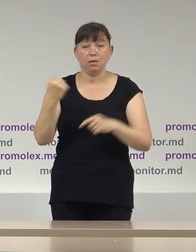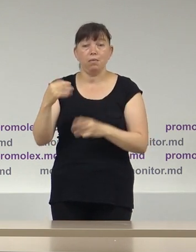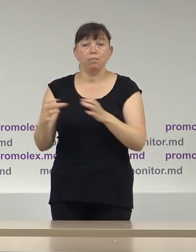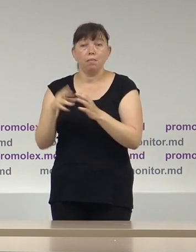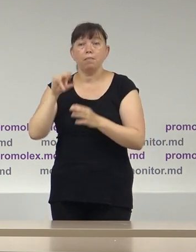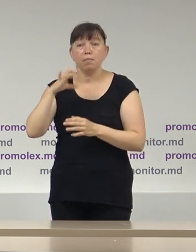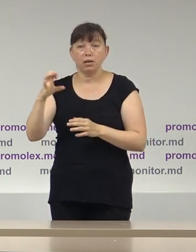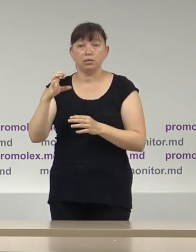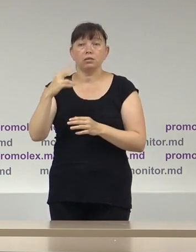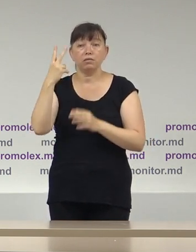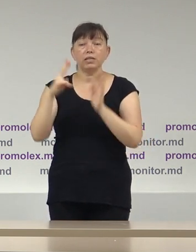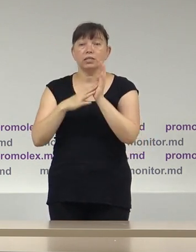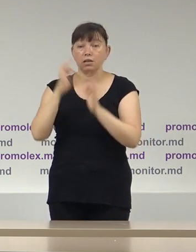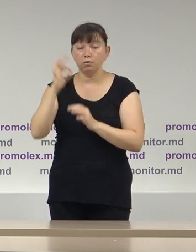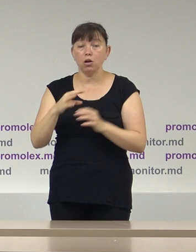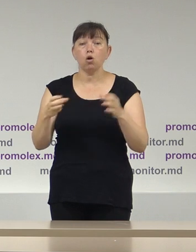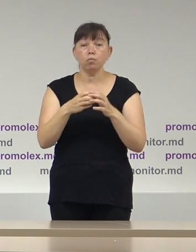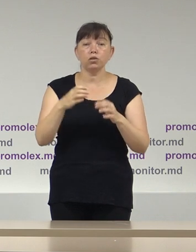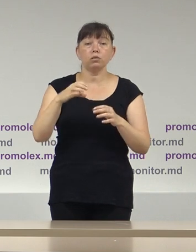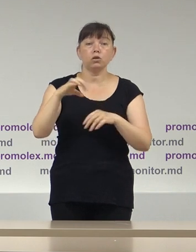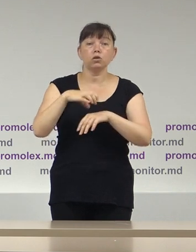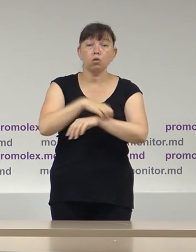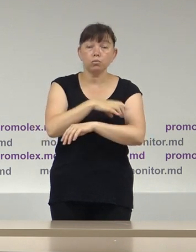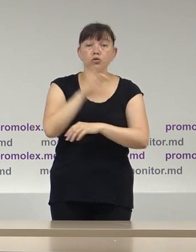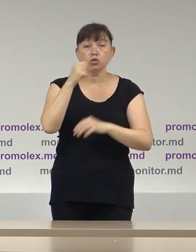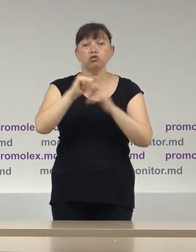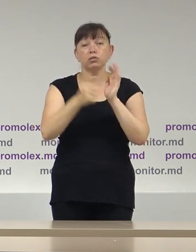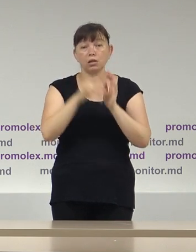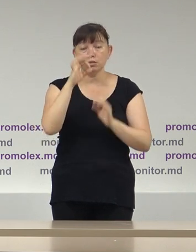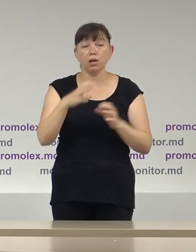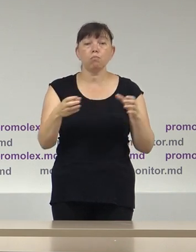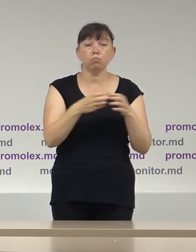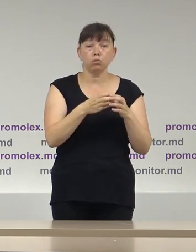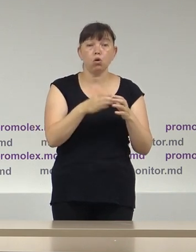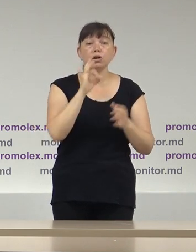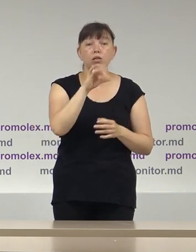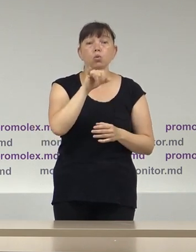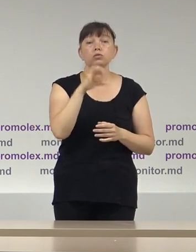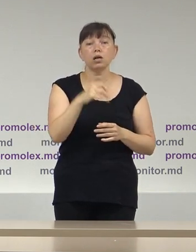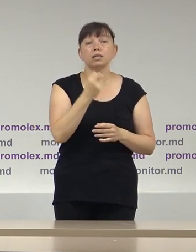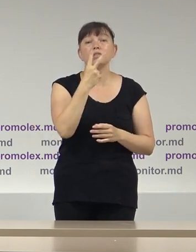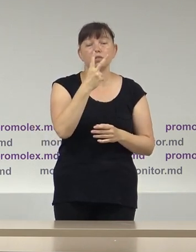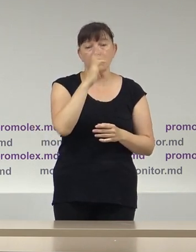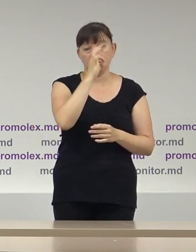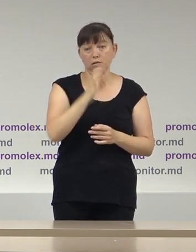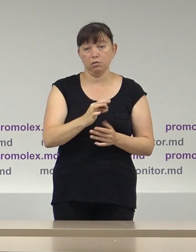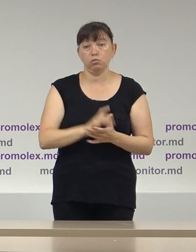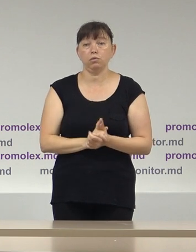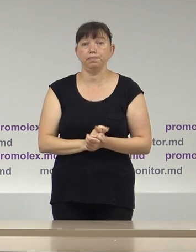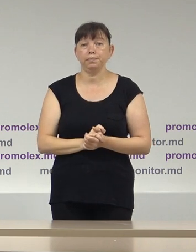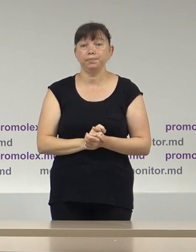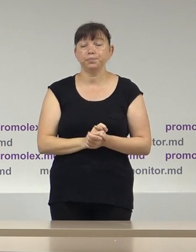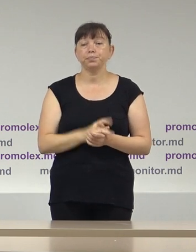28%, blocul comuniștilor și socialiștilor 16% și blocul electoral Renata Usatăi cu 12%.